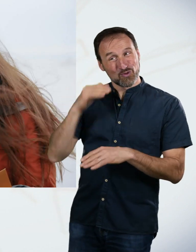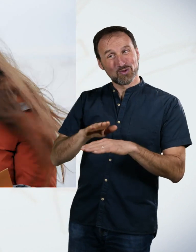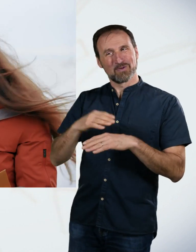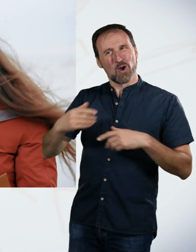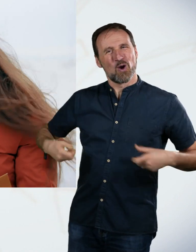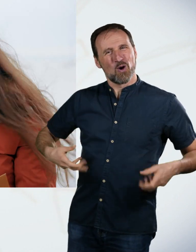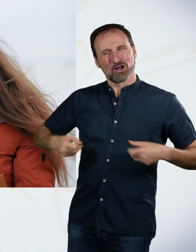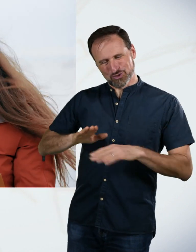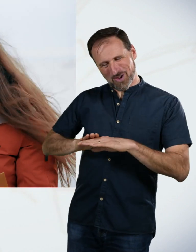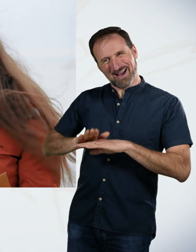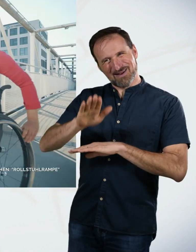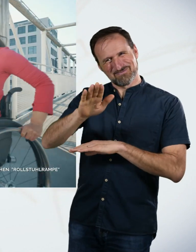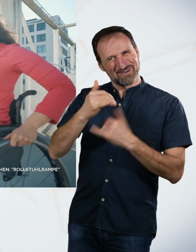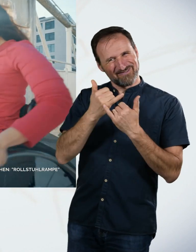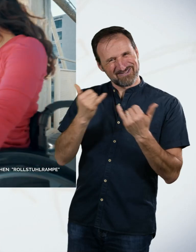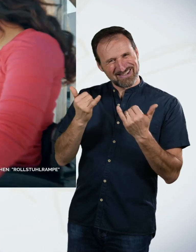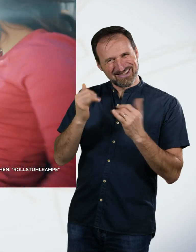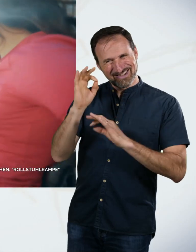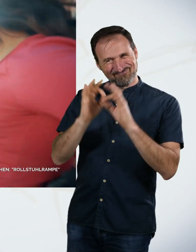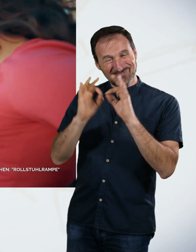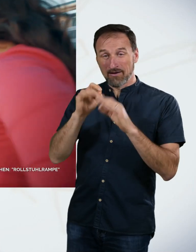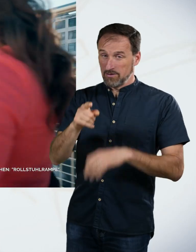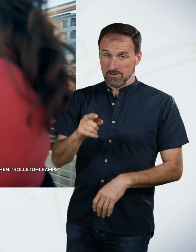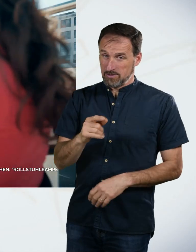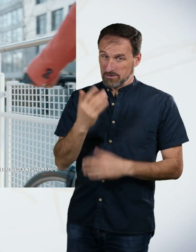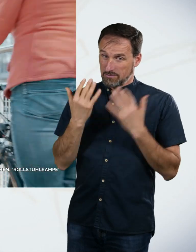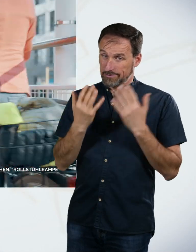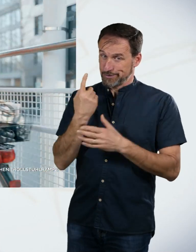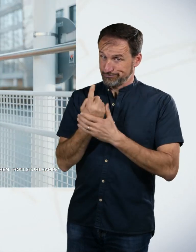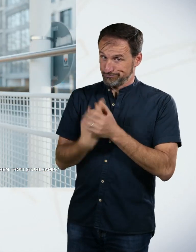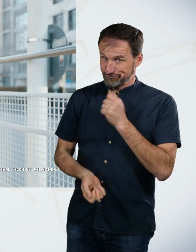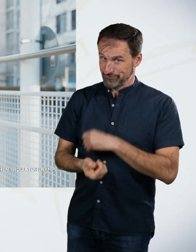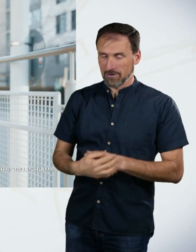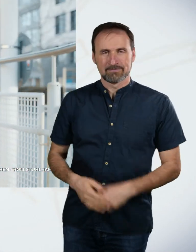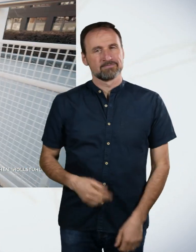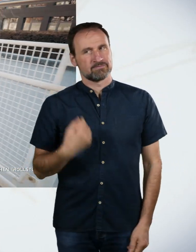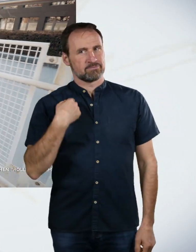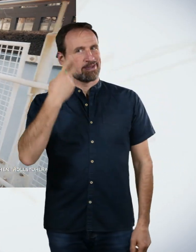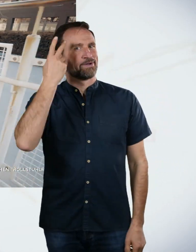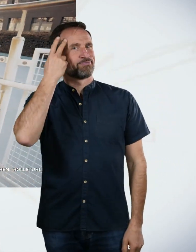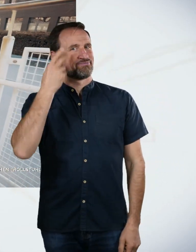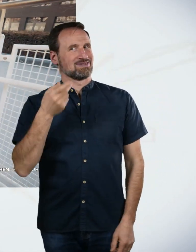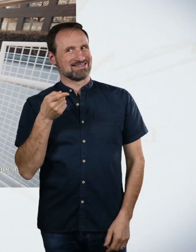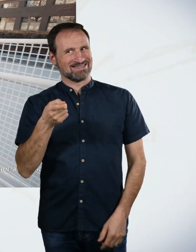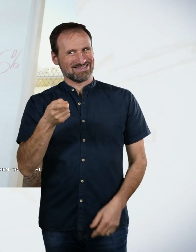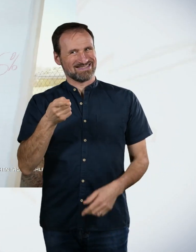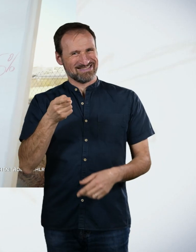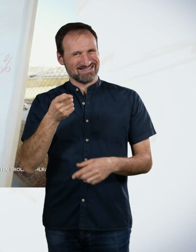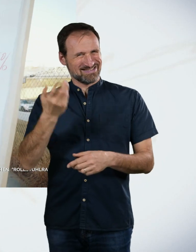mathematisches Desaster. In dem Brief wurde einer der schlimmsten Momente erwähnt, als ich